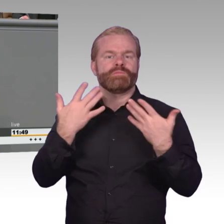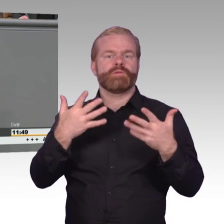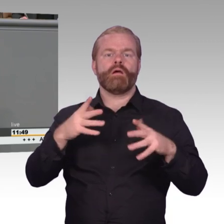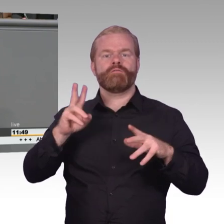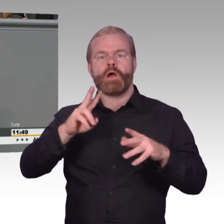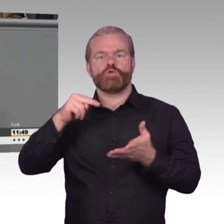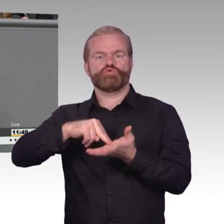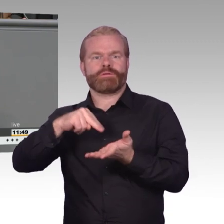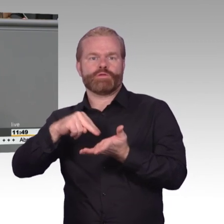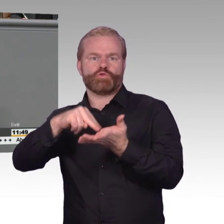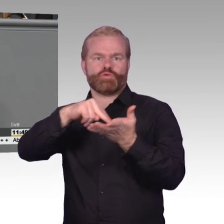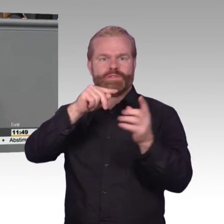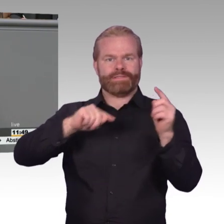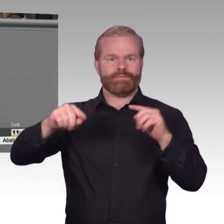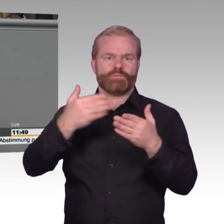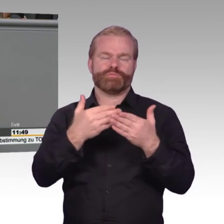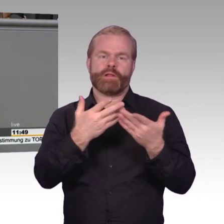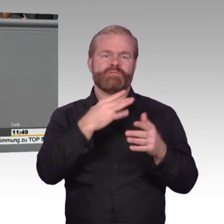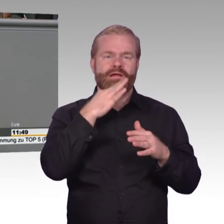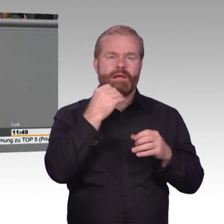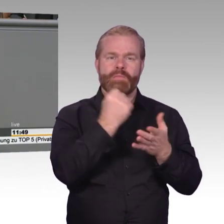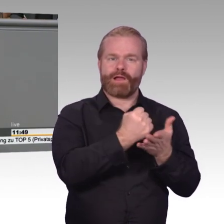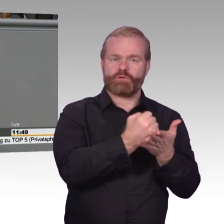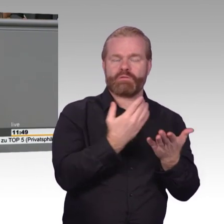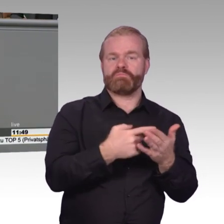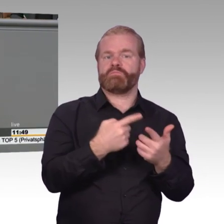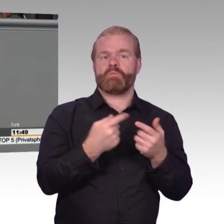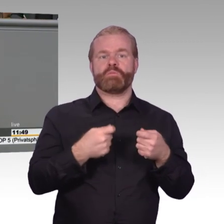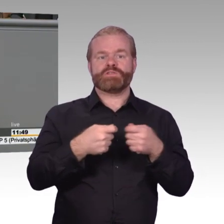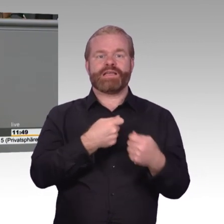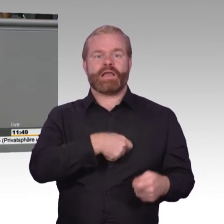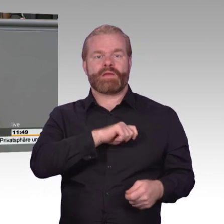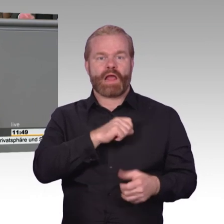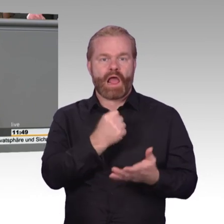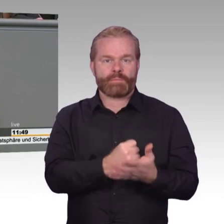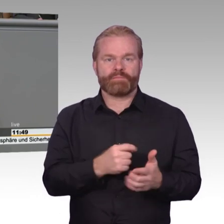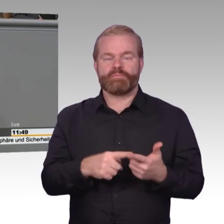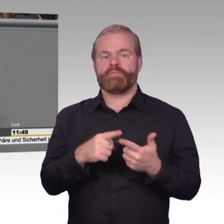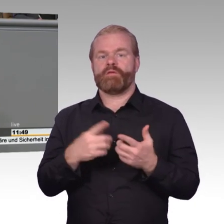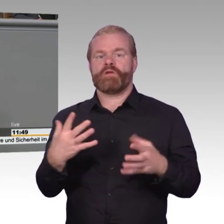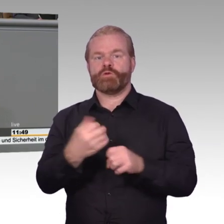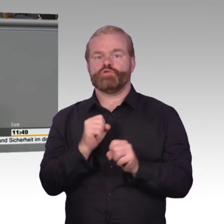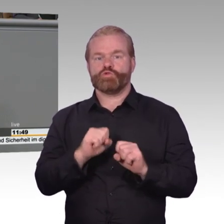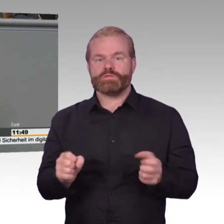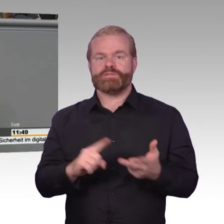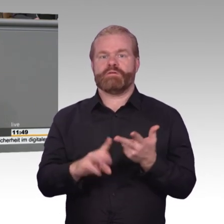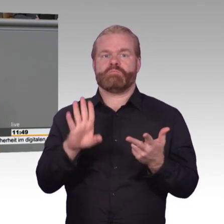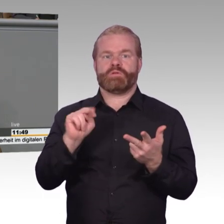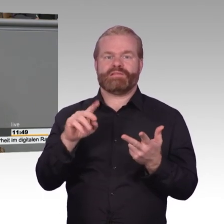zuständigen Behörden ist nicht nur dafür zuständig, die Daten zu schützen, sondern die Daten abzugreifen. So soll der Verfassungsschutz nicht